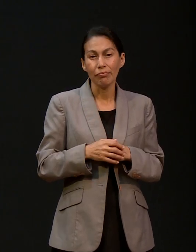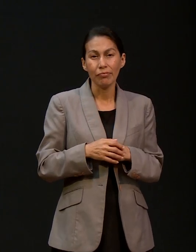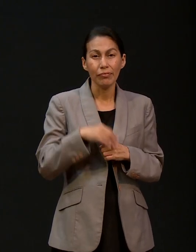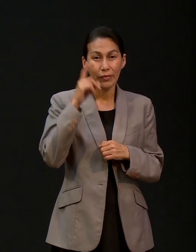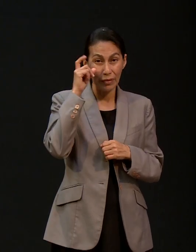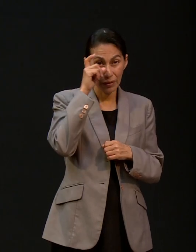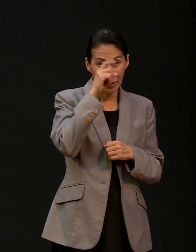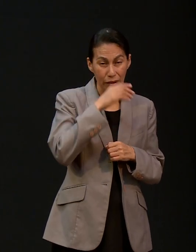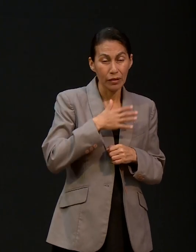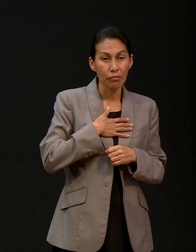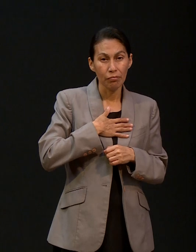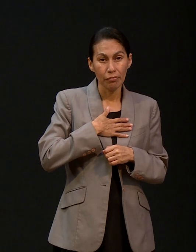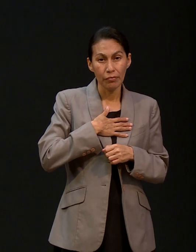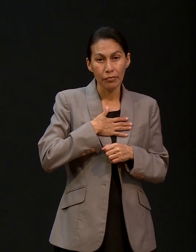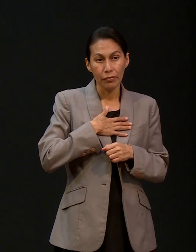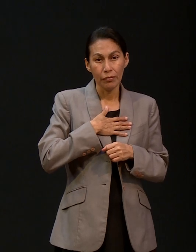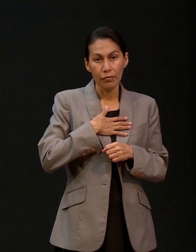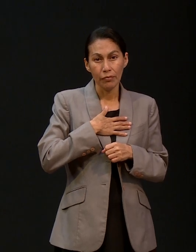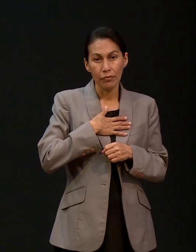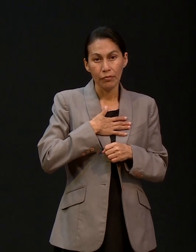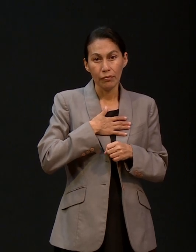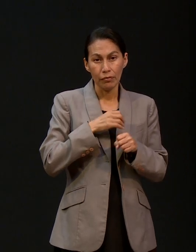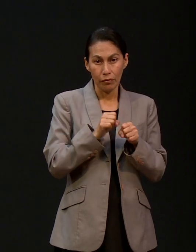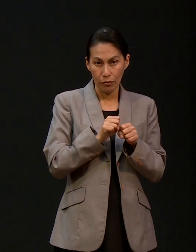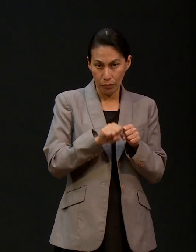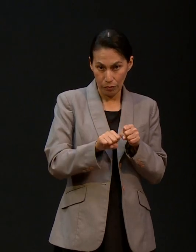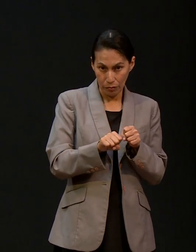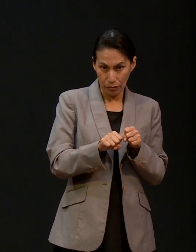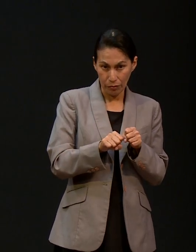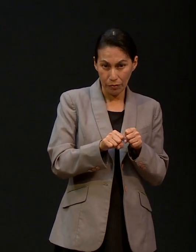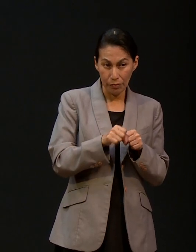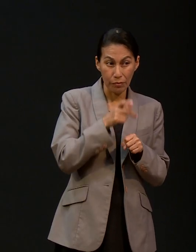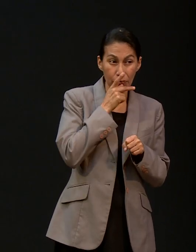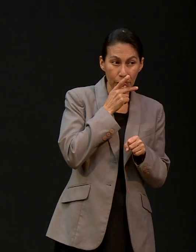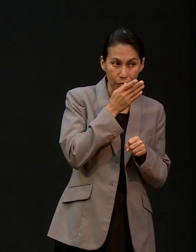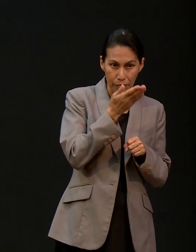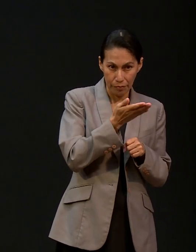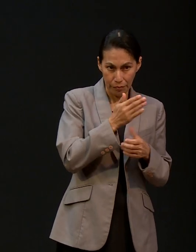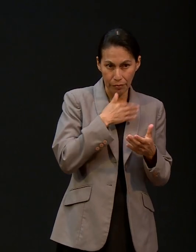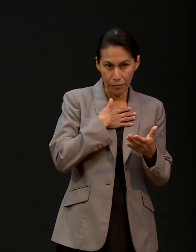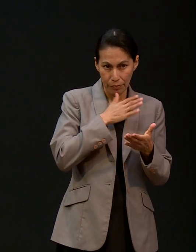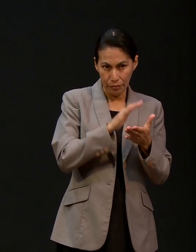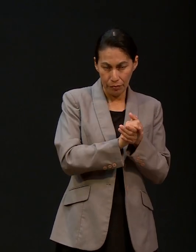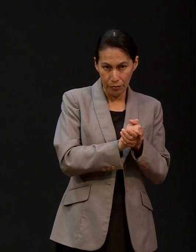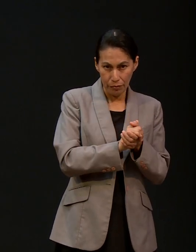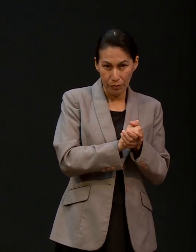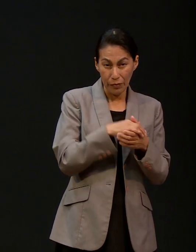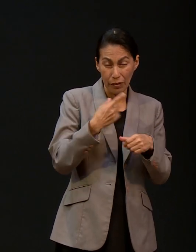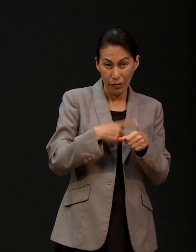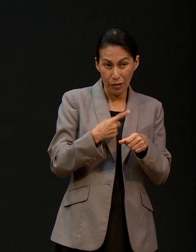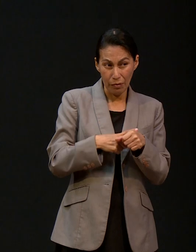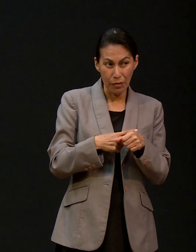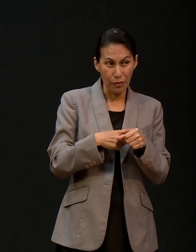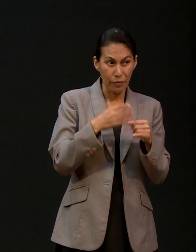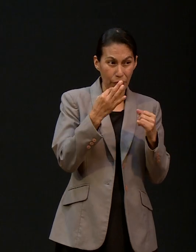Pues nuestro, mi suegro, ¿verdad? Papá de Sonia, se nos pone malito. Se nos enferma. de año.